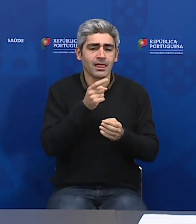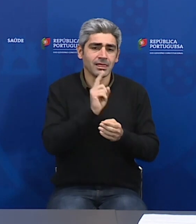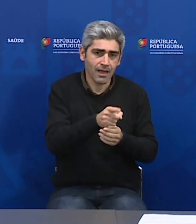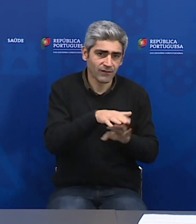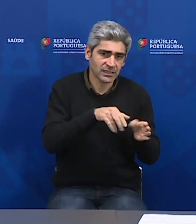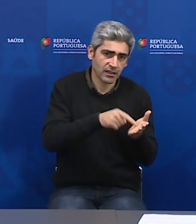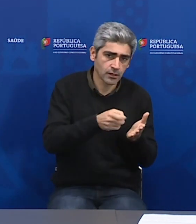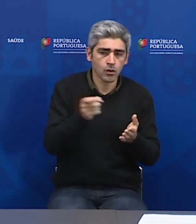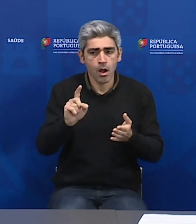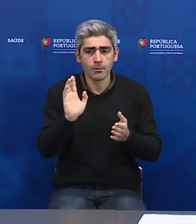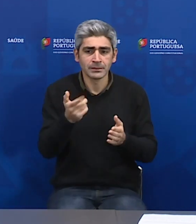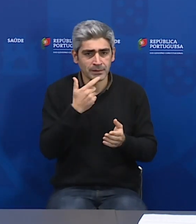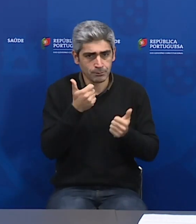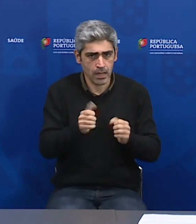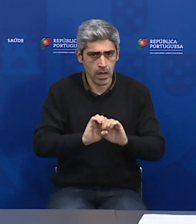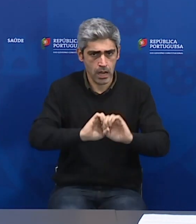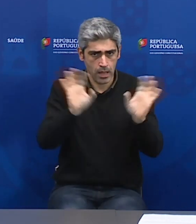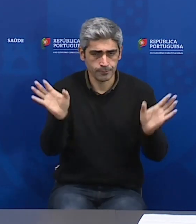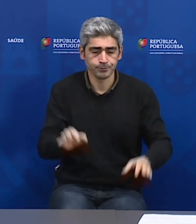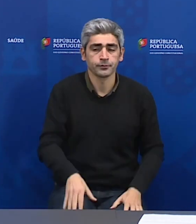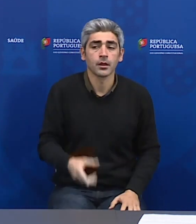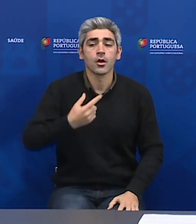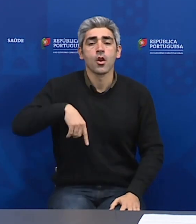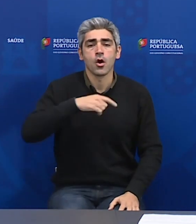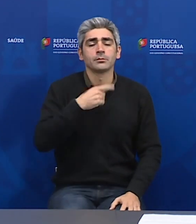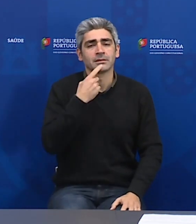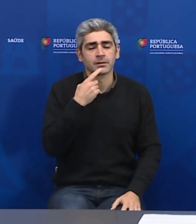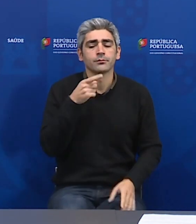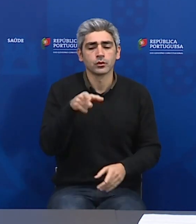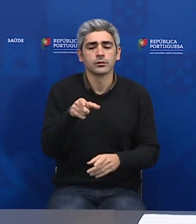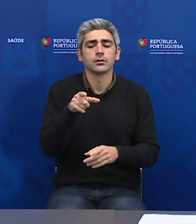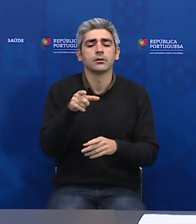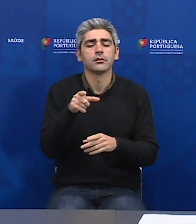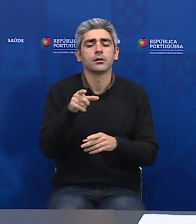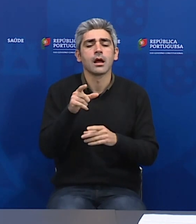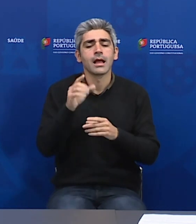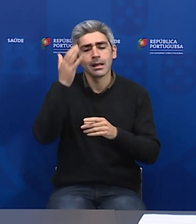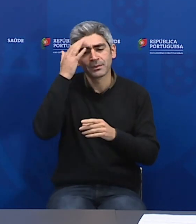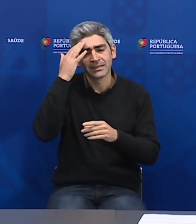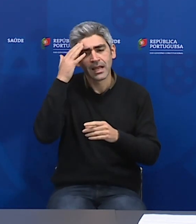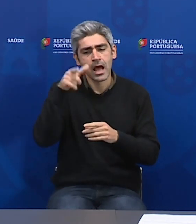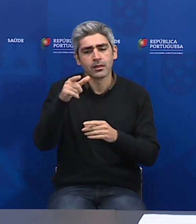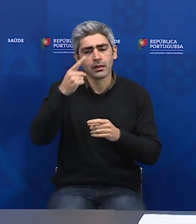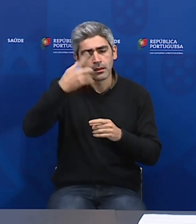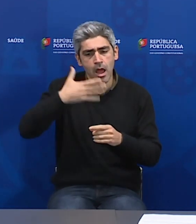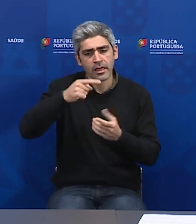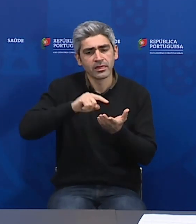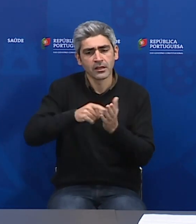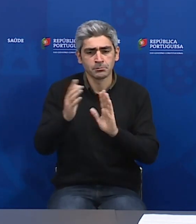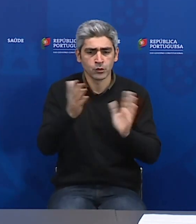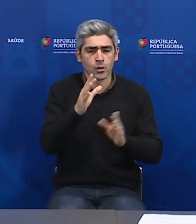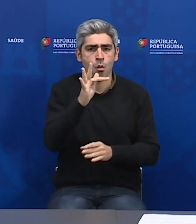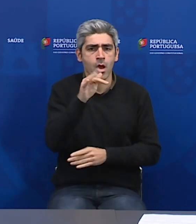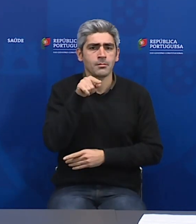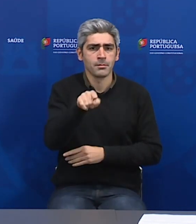fazer estes testes. Quando falamos que temos uma capacidade diária de testagem de 4 mil, por volta de